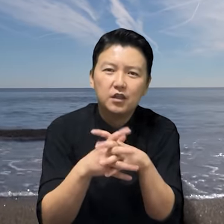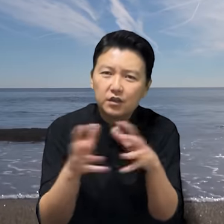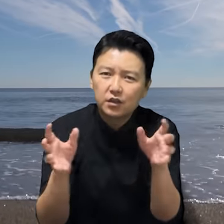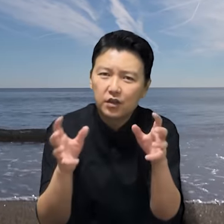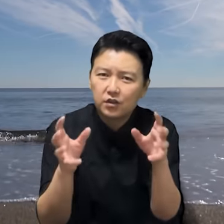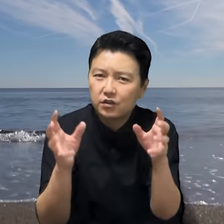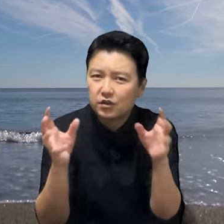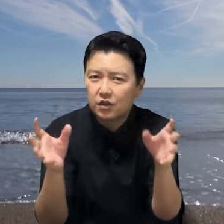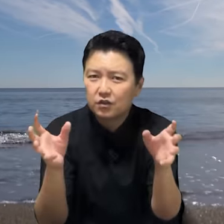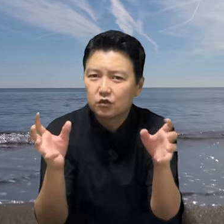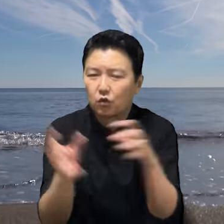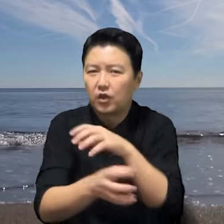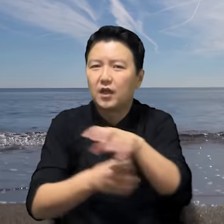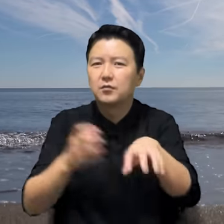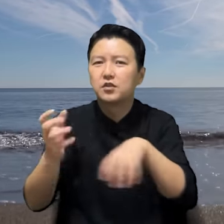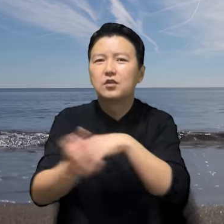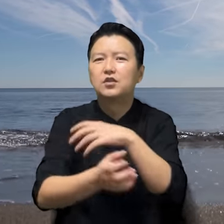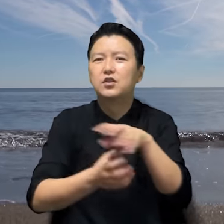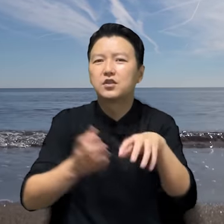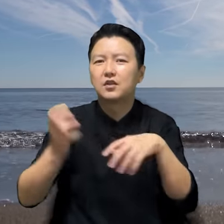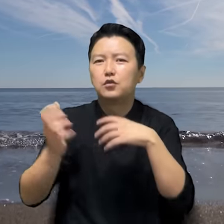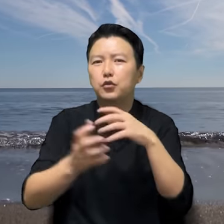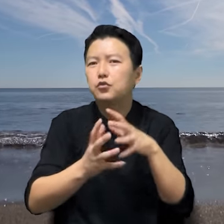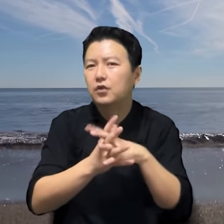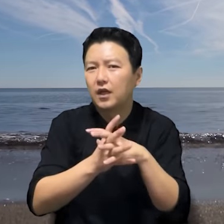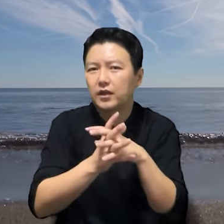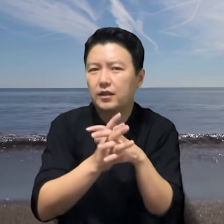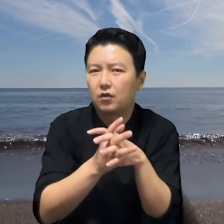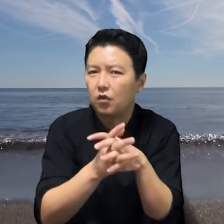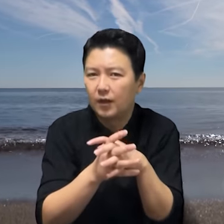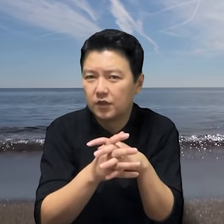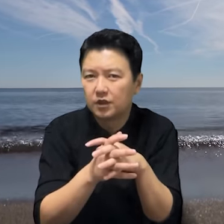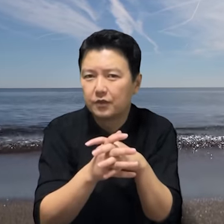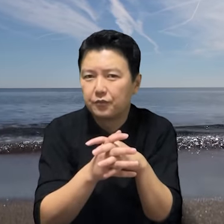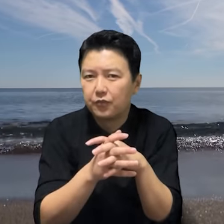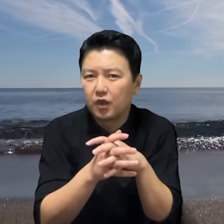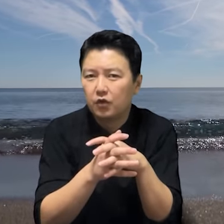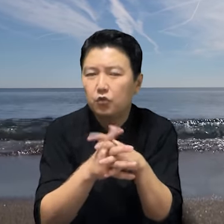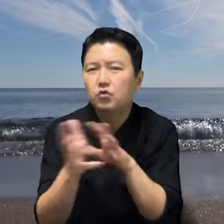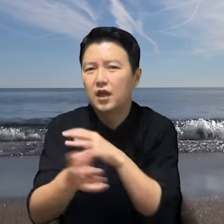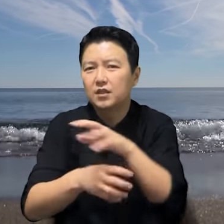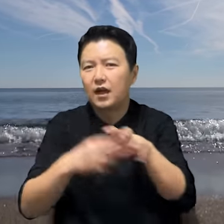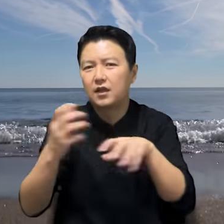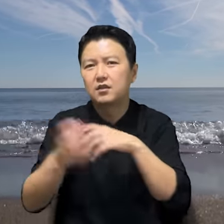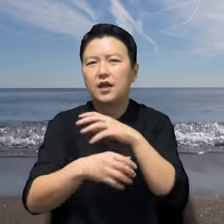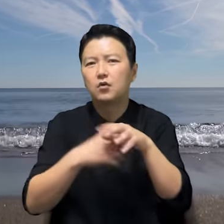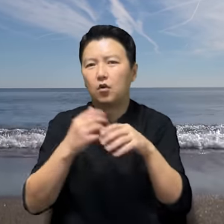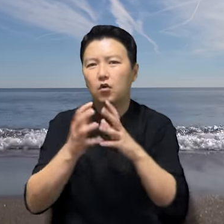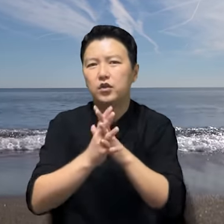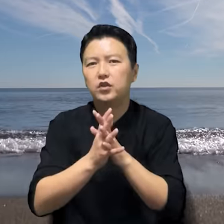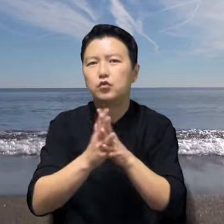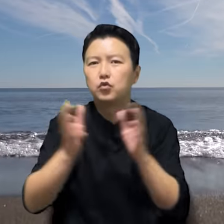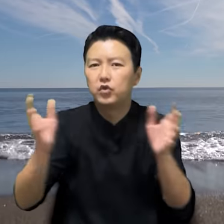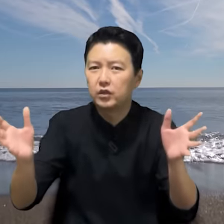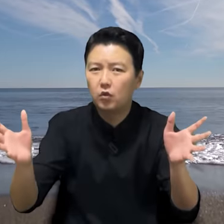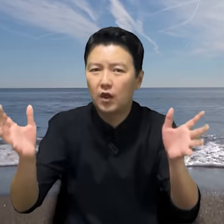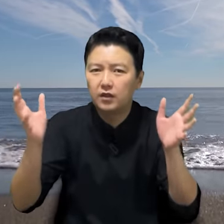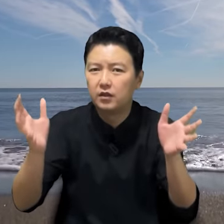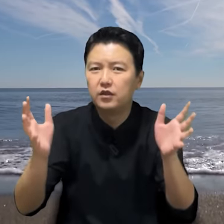이렇게 그들 셋은 돌아가면서 그 여자를 윤관냈다고 합니다. 윤관이 다 끝나고 이 룰린과 런린